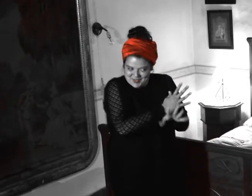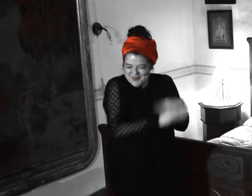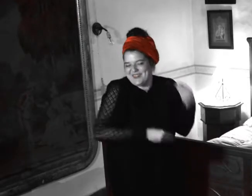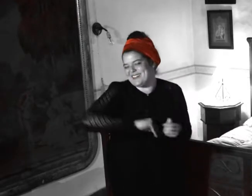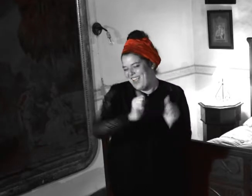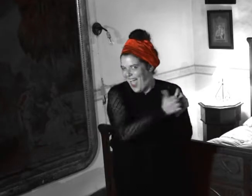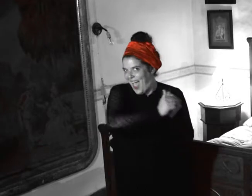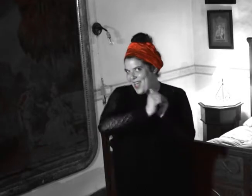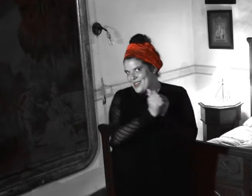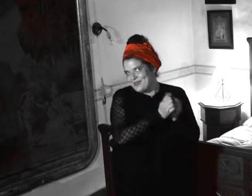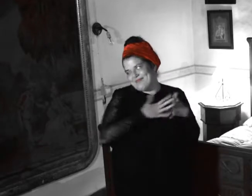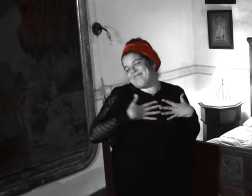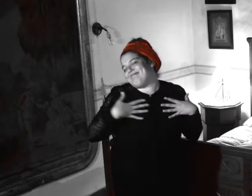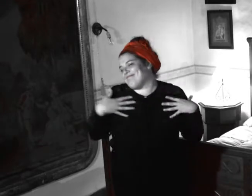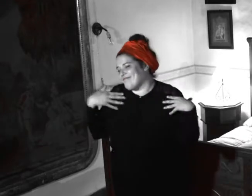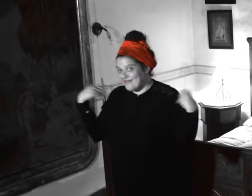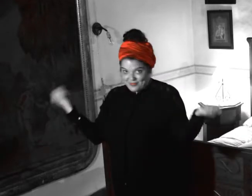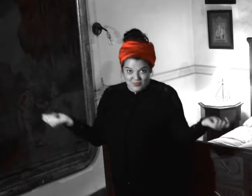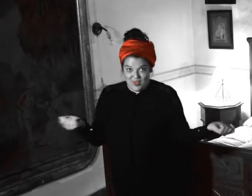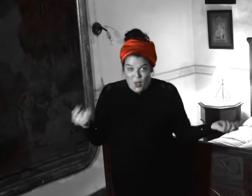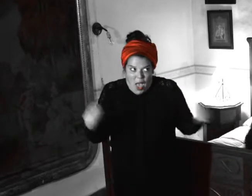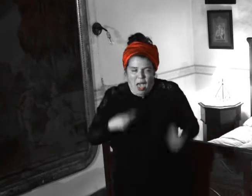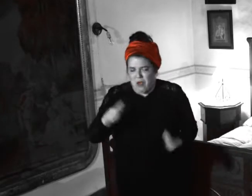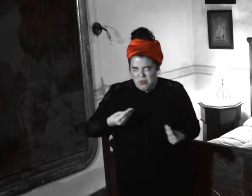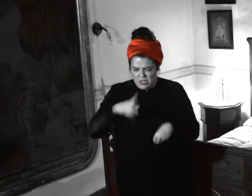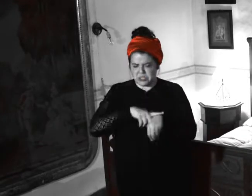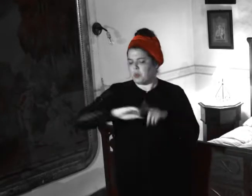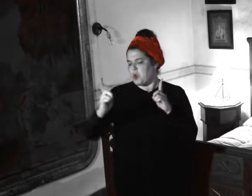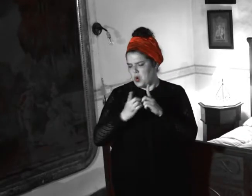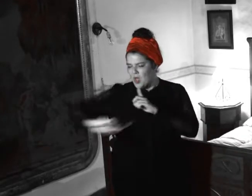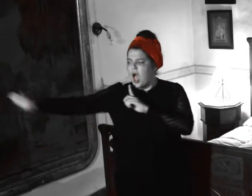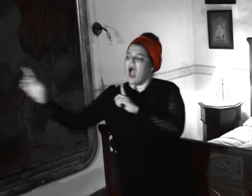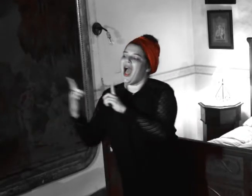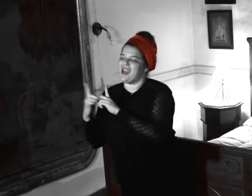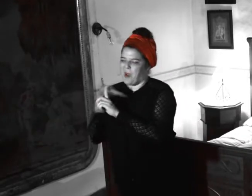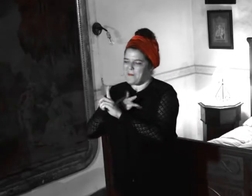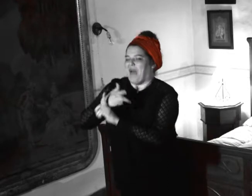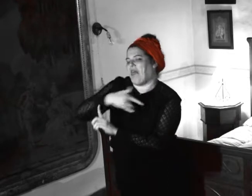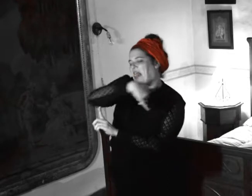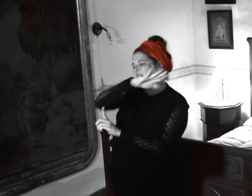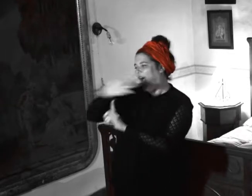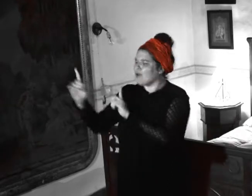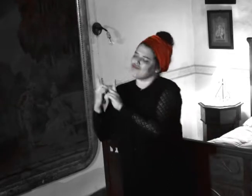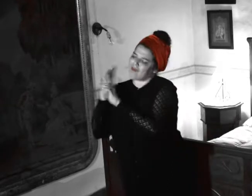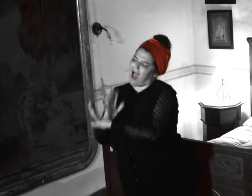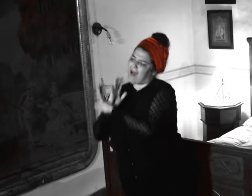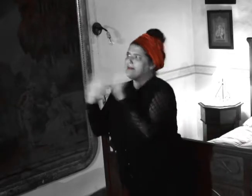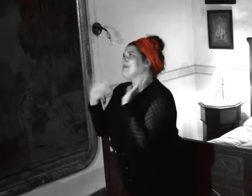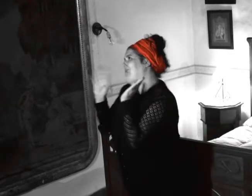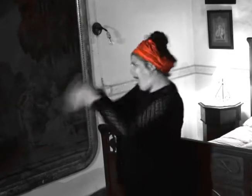postre a lo que tenga que limpiar No he querido sacarlo a mano, si es de la mano de un amigo que